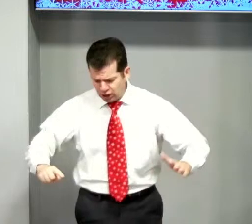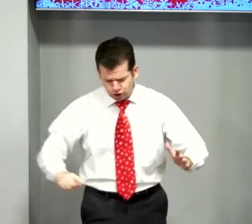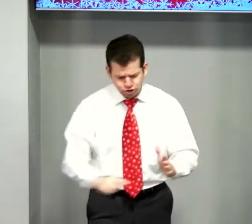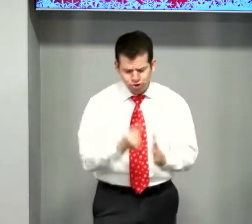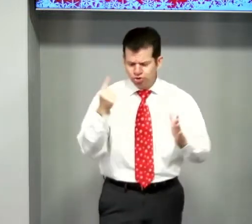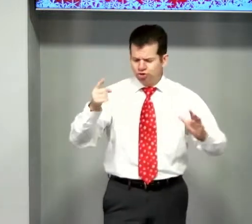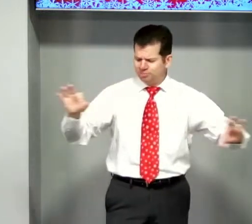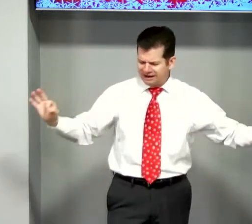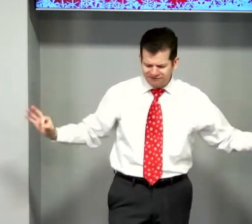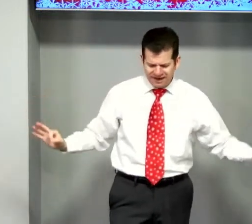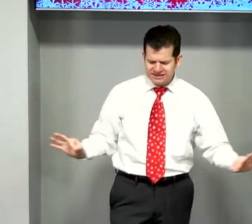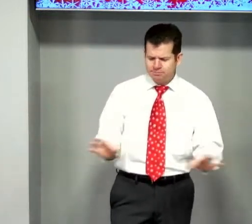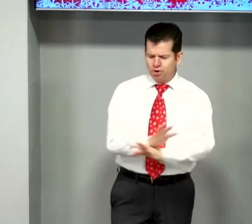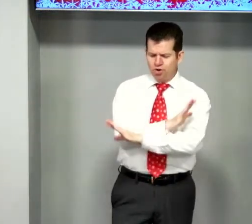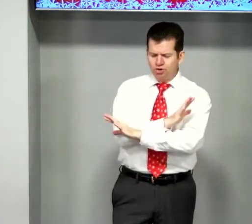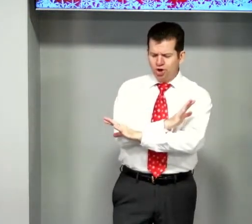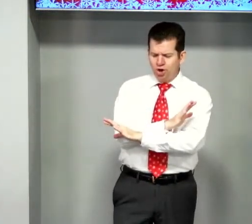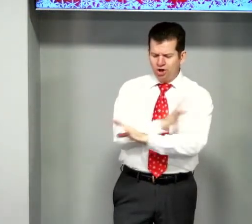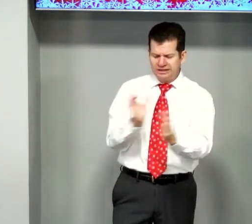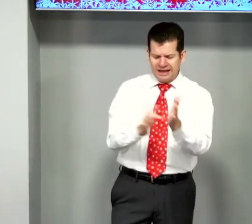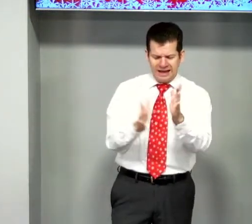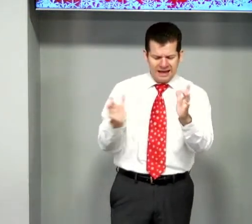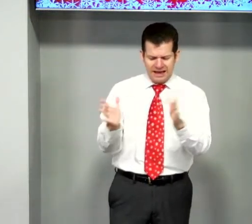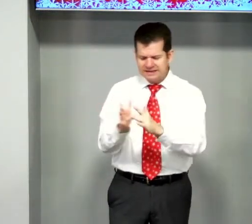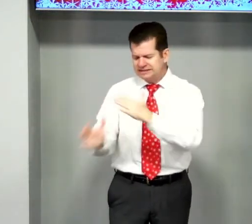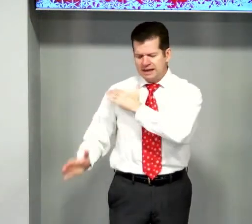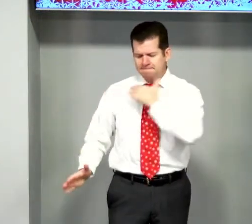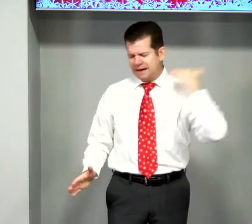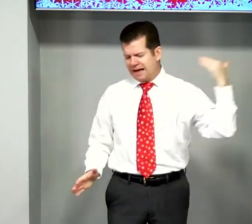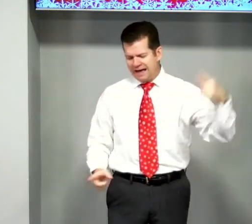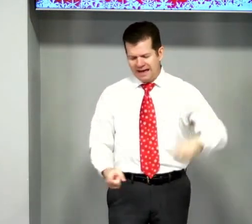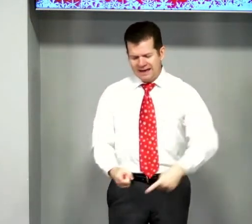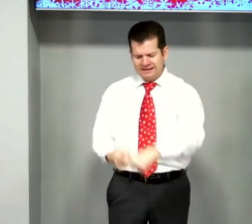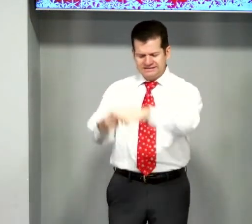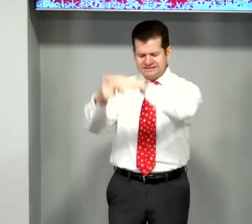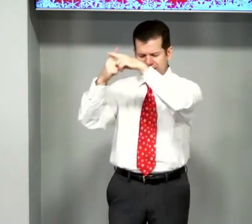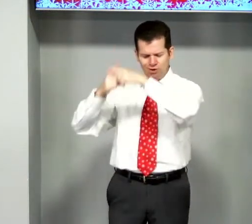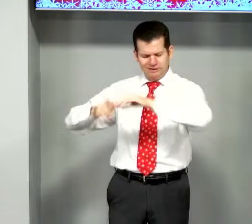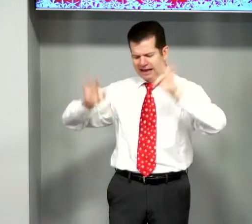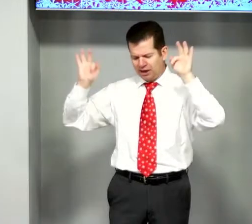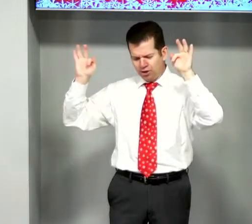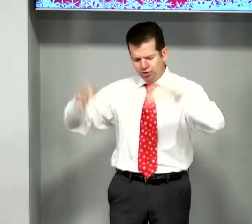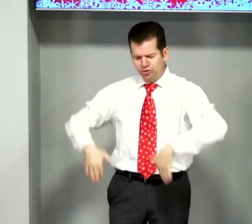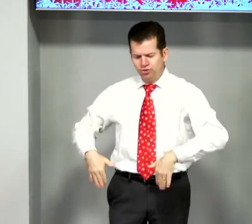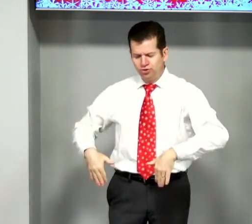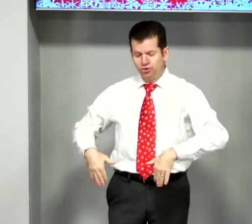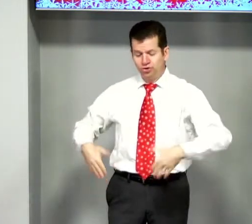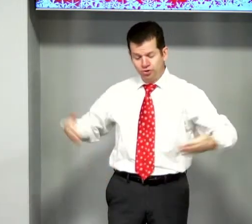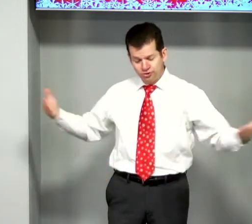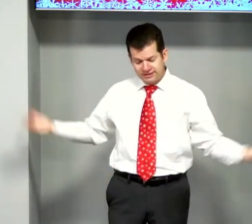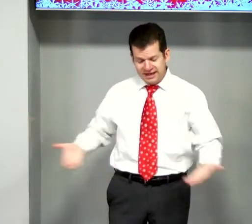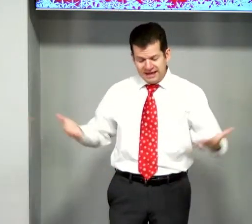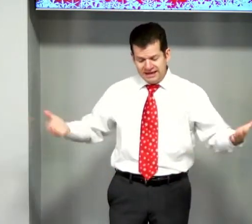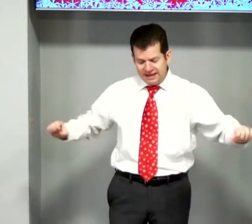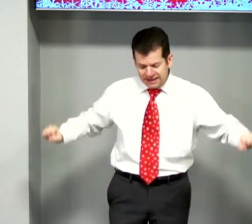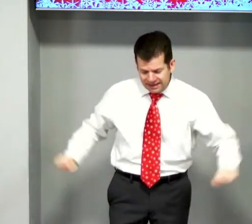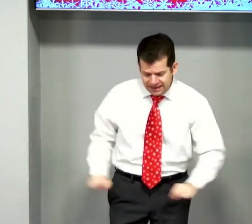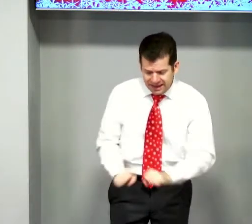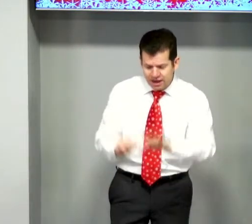De uma vez por todas, Padeceu na cruz, E em